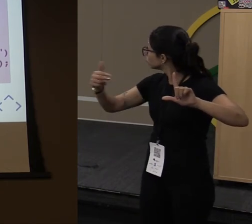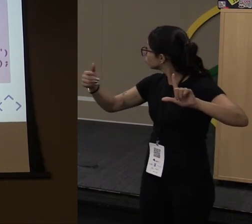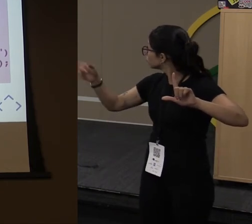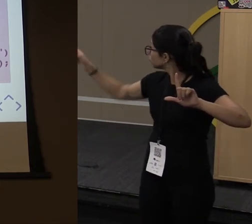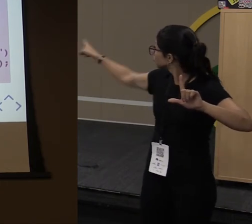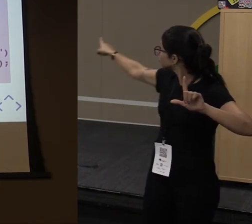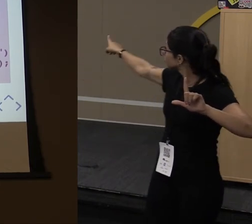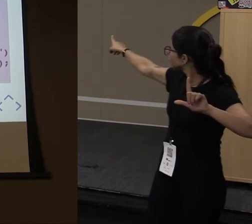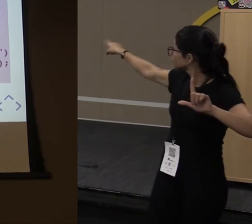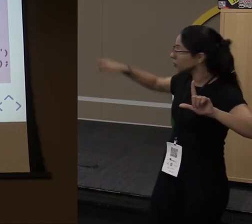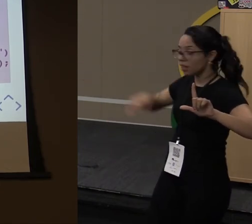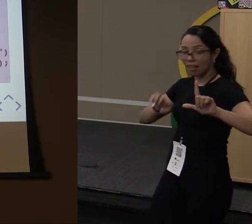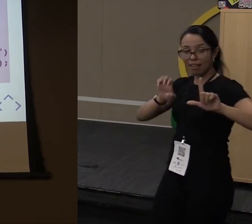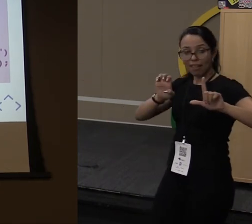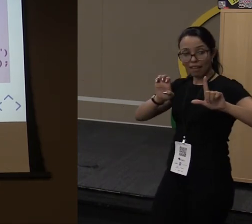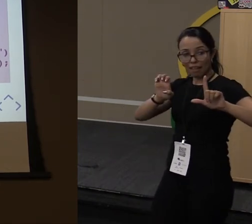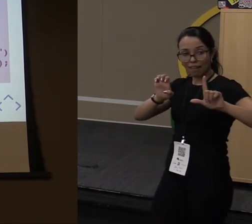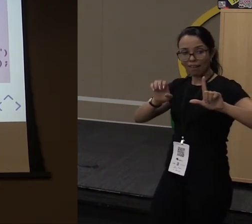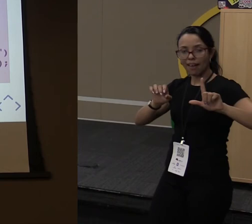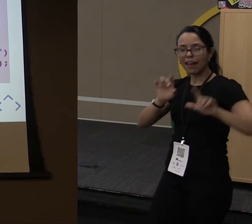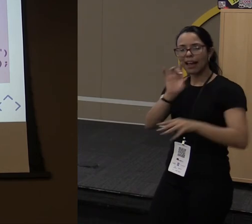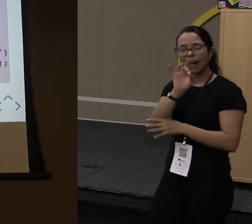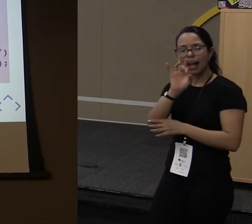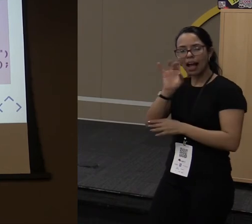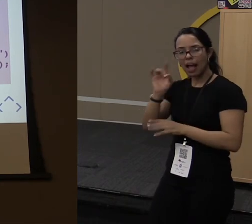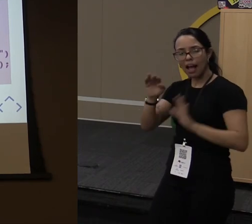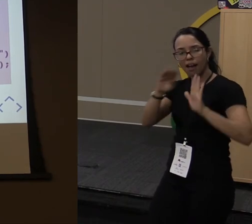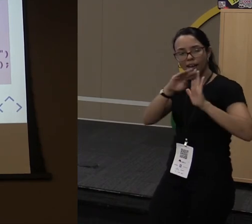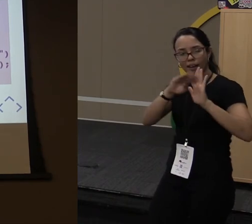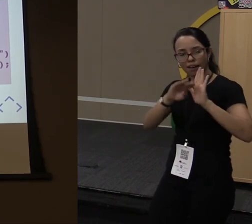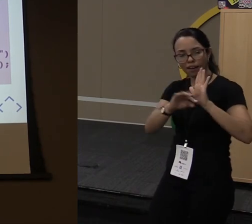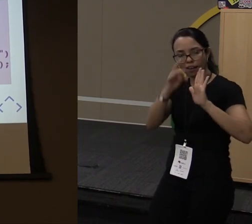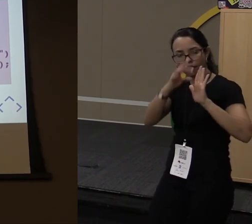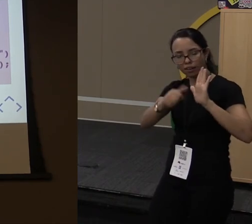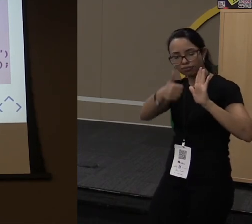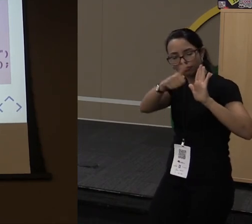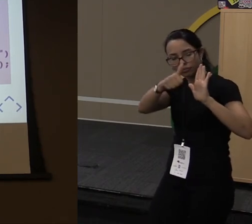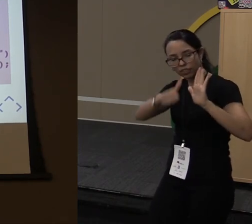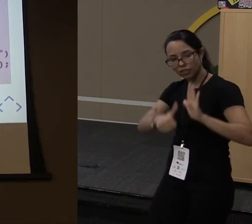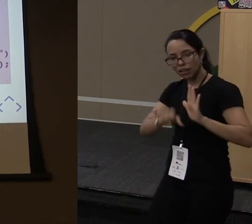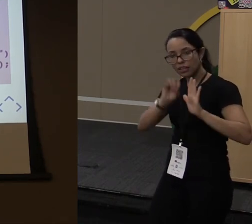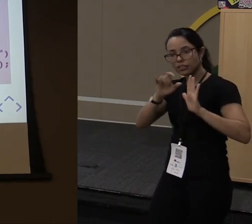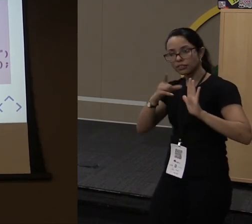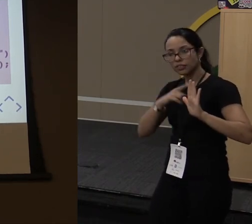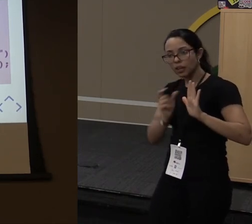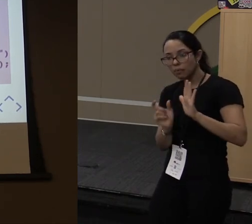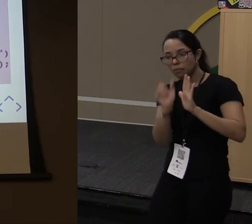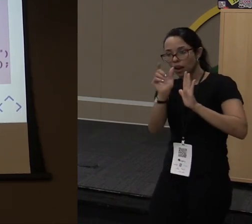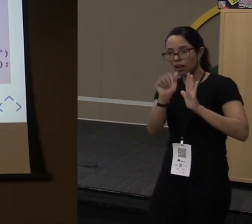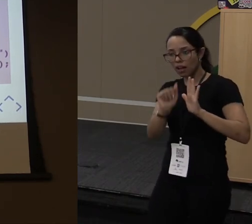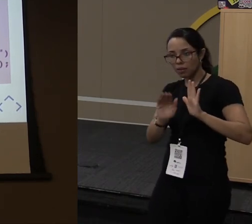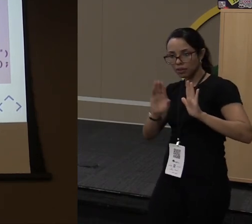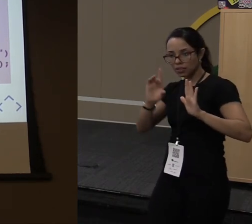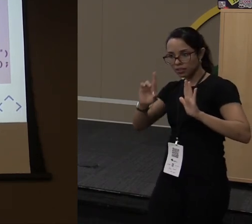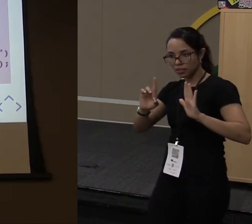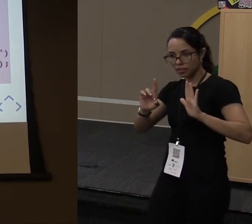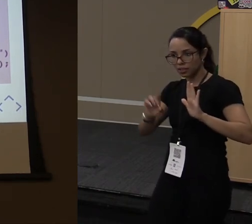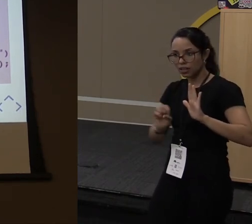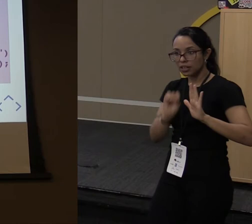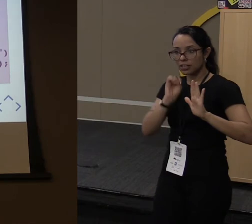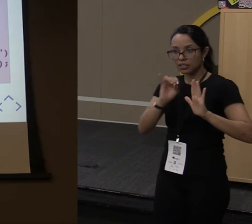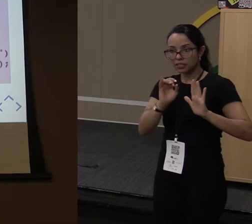onde é cada elemento dessa lista, e eu estou verificando se contém a palavra ABC lá dentro. O que tiver ABC